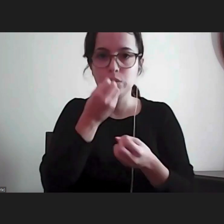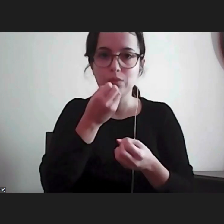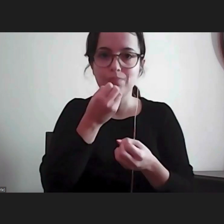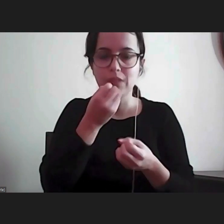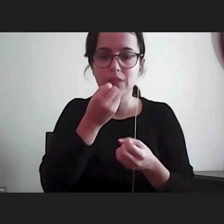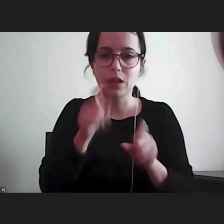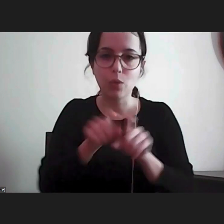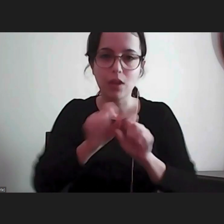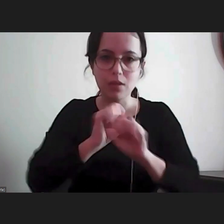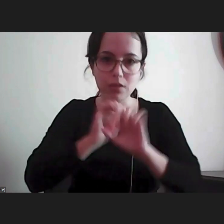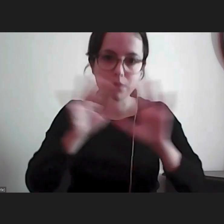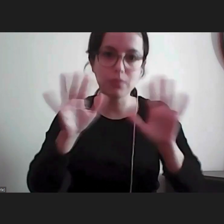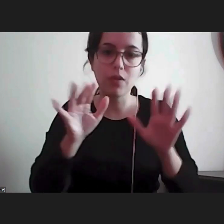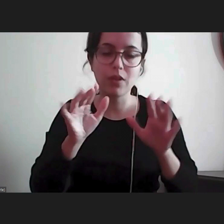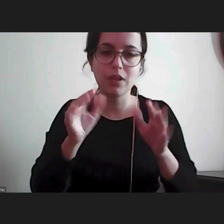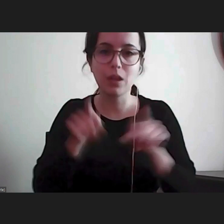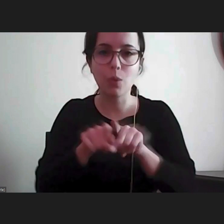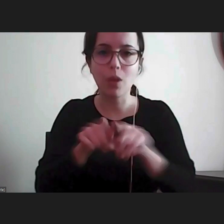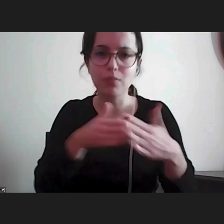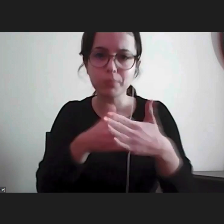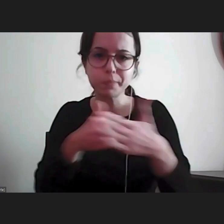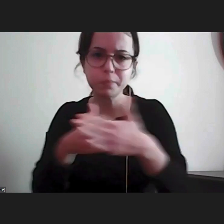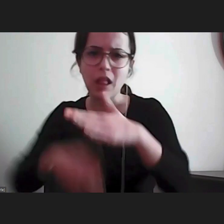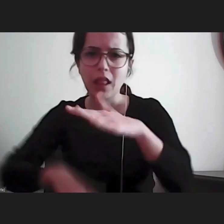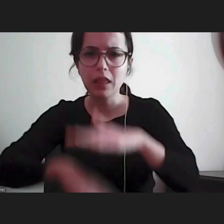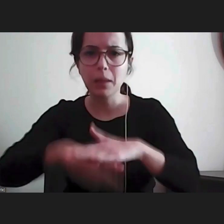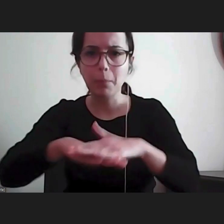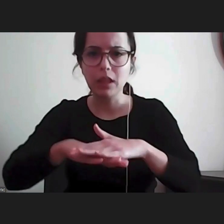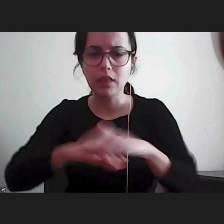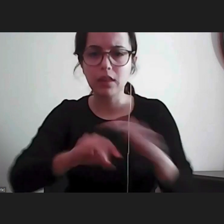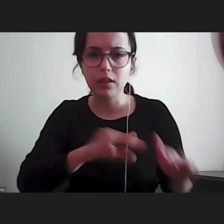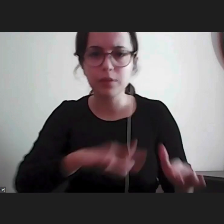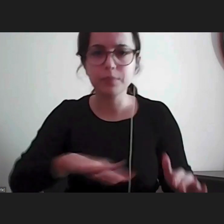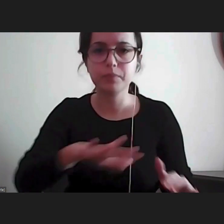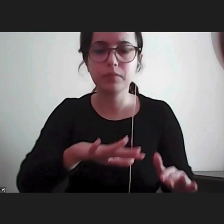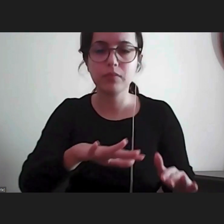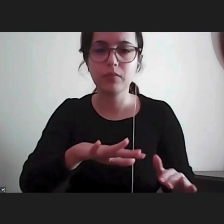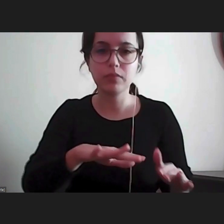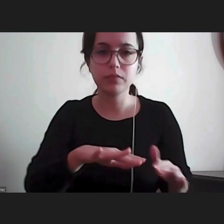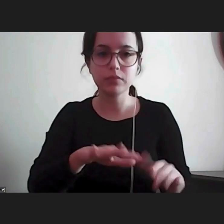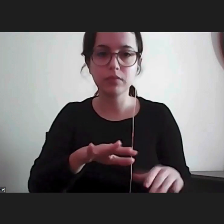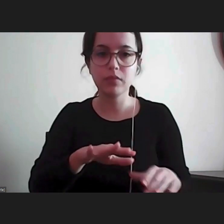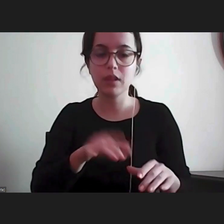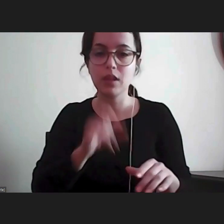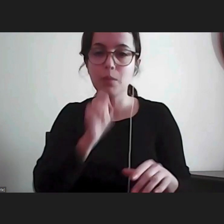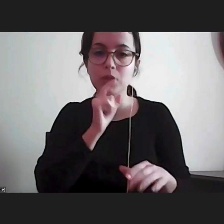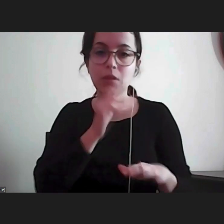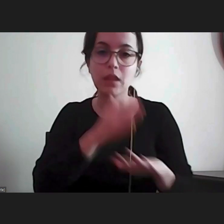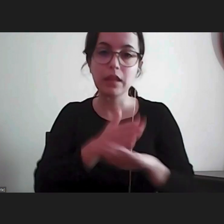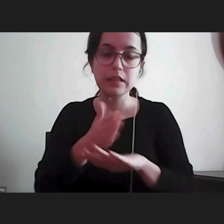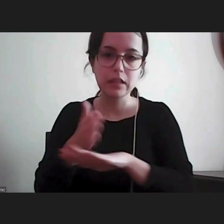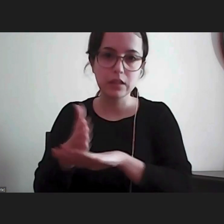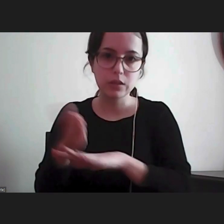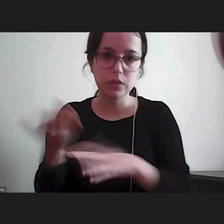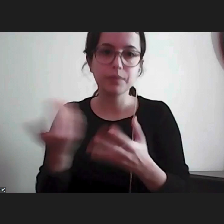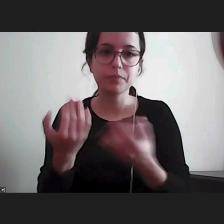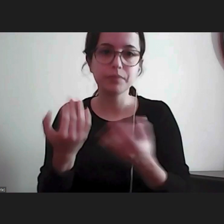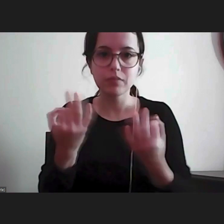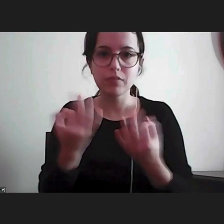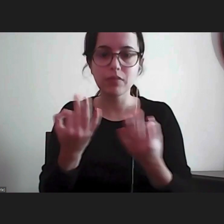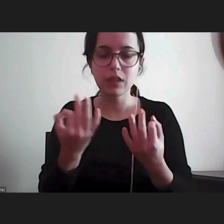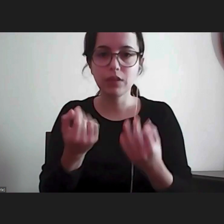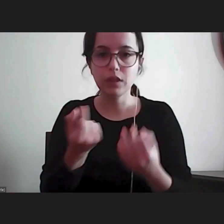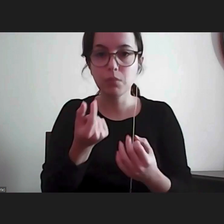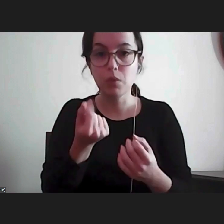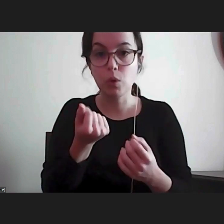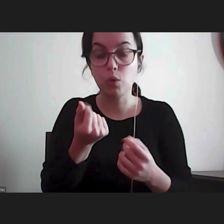delimitar a um determinado espaço territorial a possibilidade de acesso a um benefício e